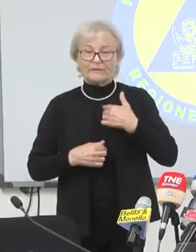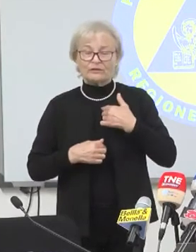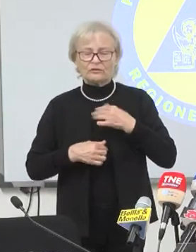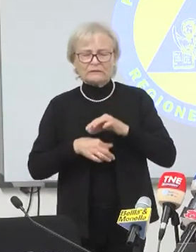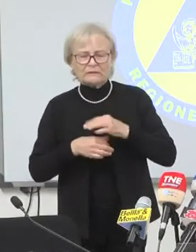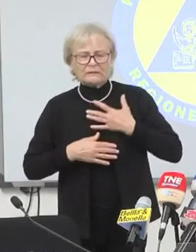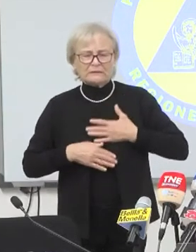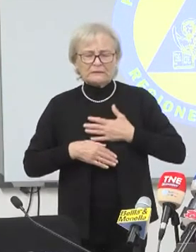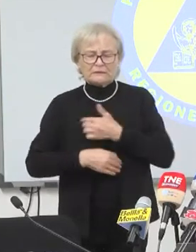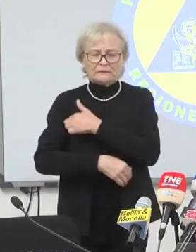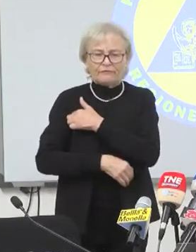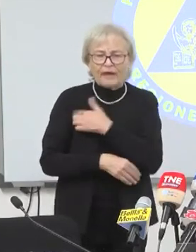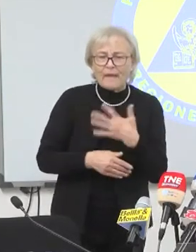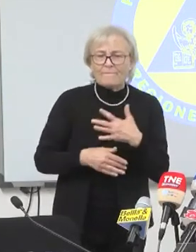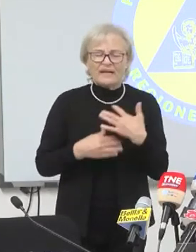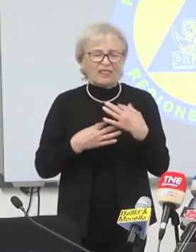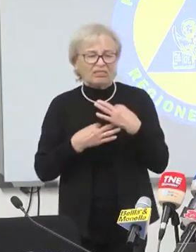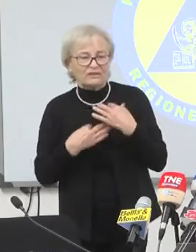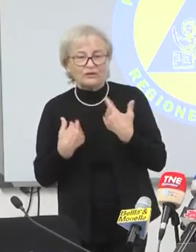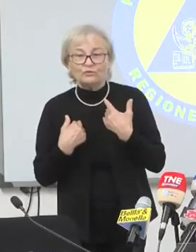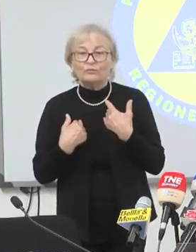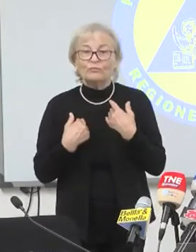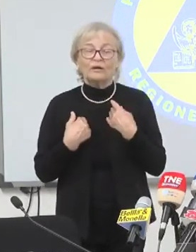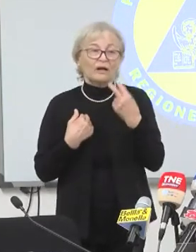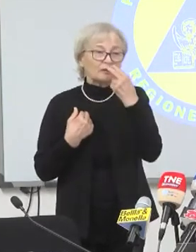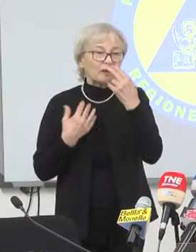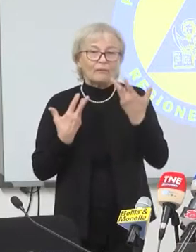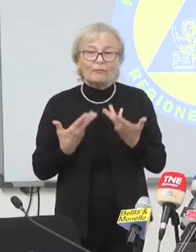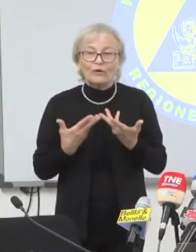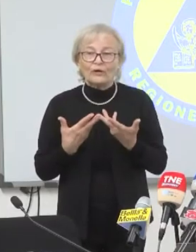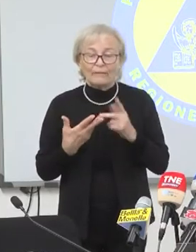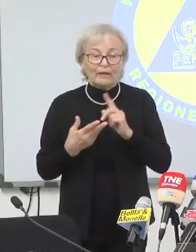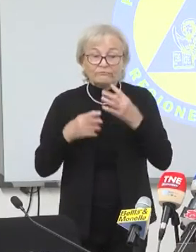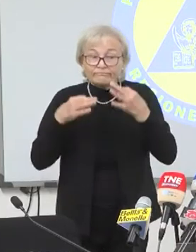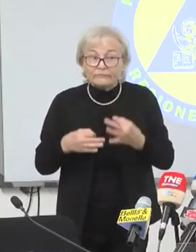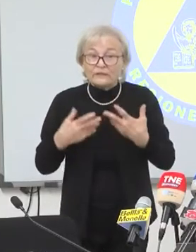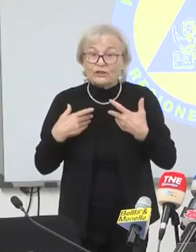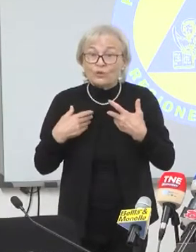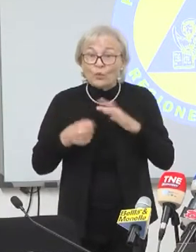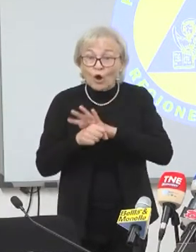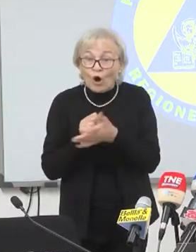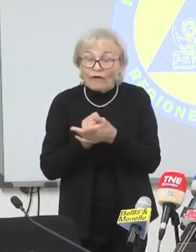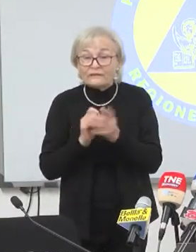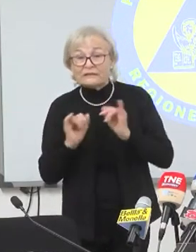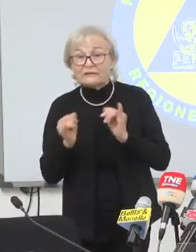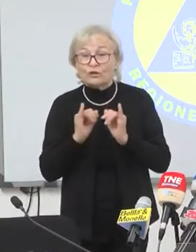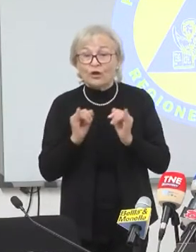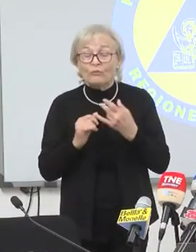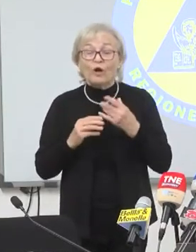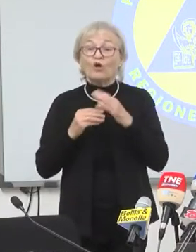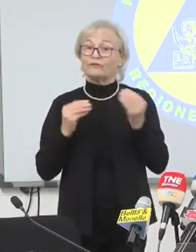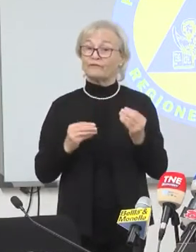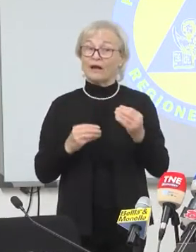ha febbre, perché anche se non fa il tampone, non ha la certezza che si tratti di Covid, cerca di